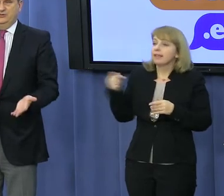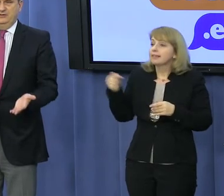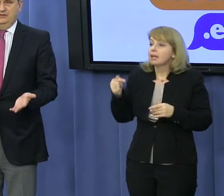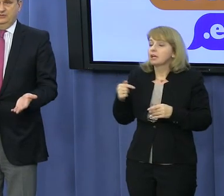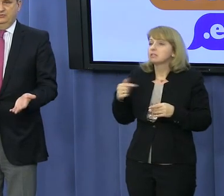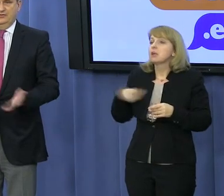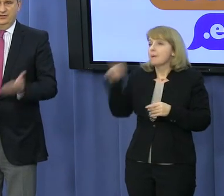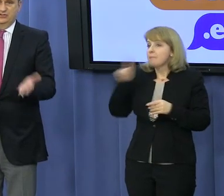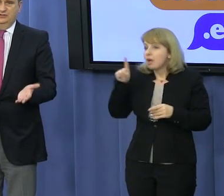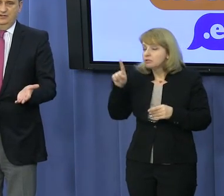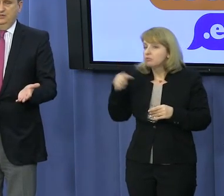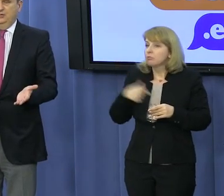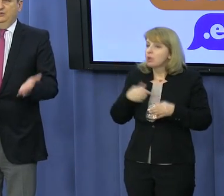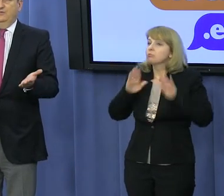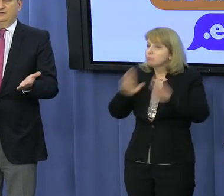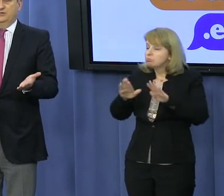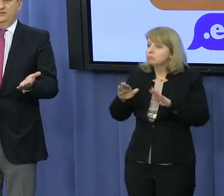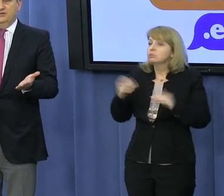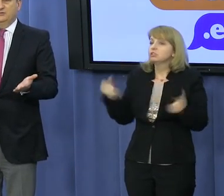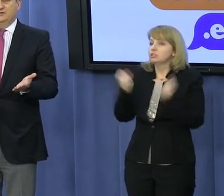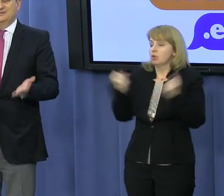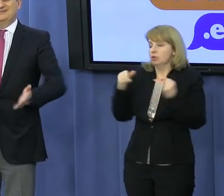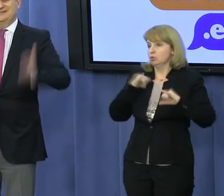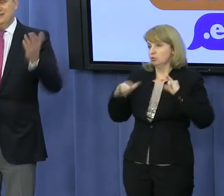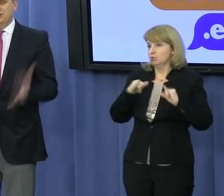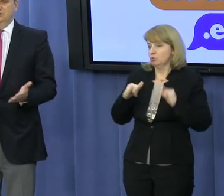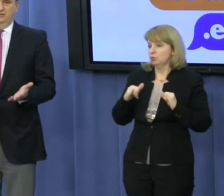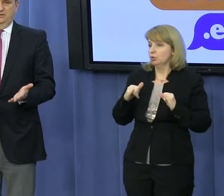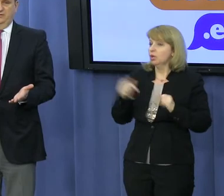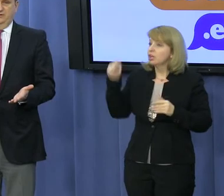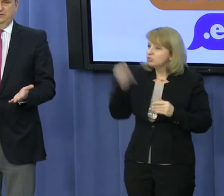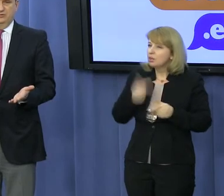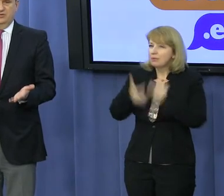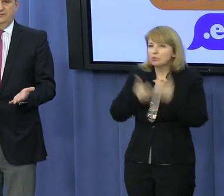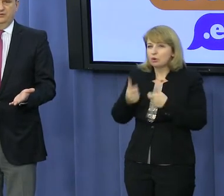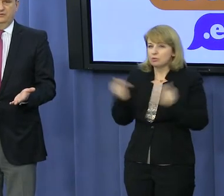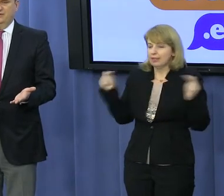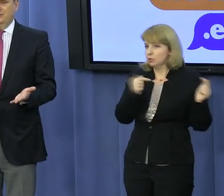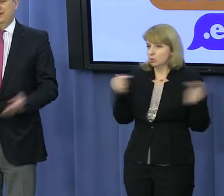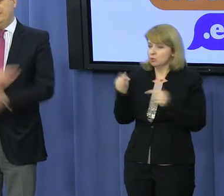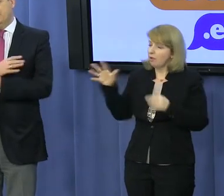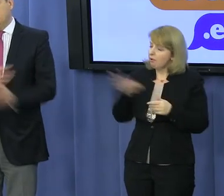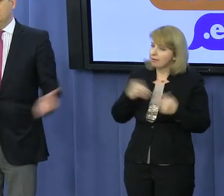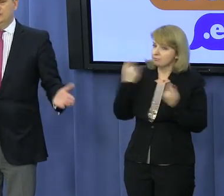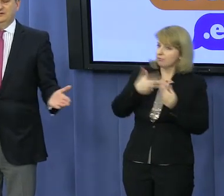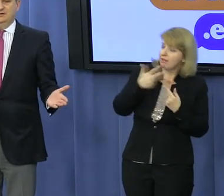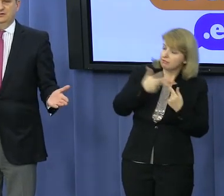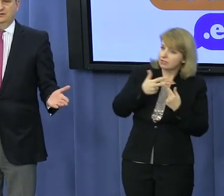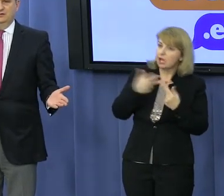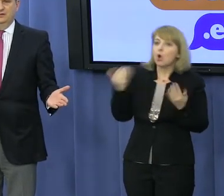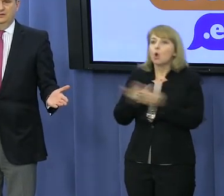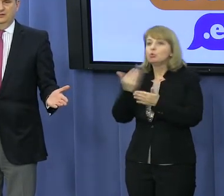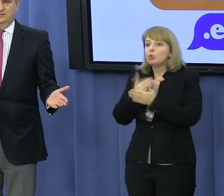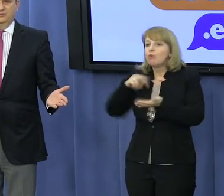popieramy działania rządu, takie czy inne, uważam, że się powinna odbyć zasadnicza dyskusja w Polsce z udziałem mediów na temat absolutnie nowej